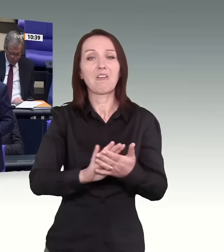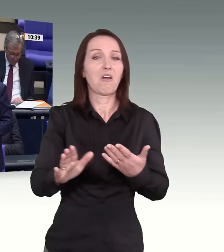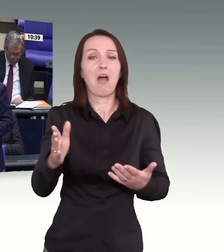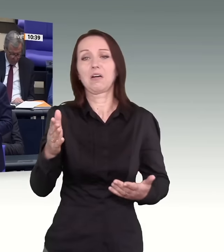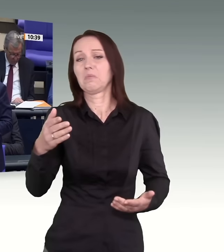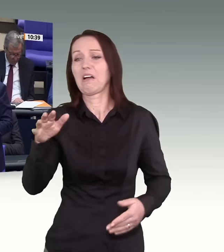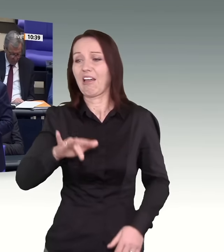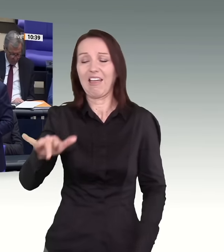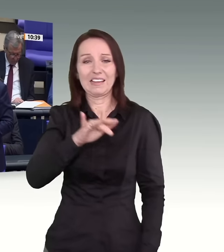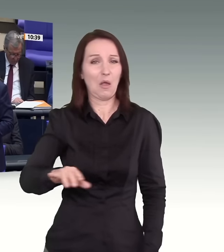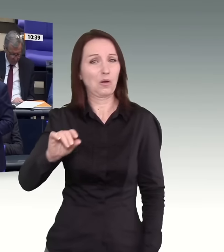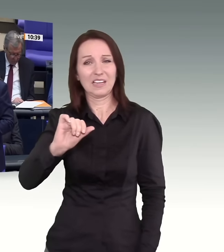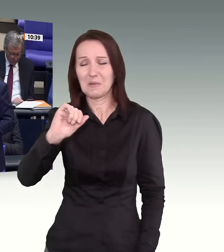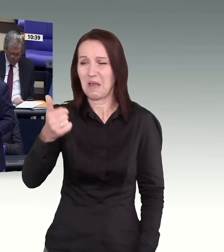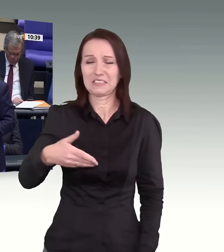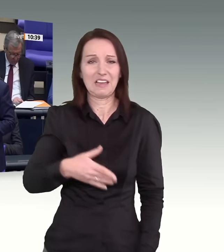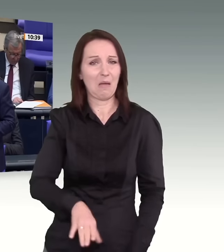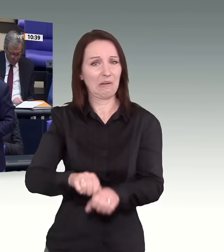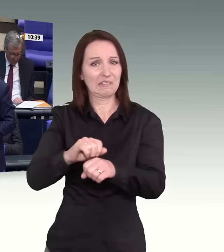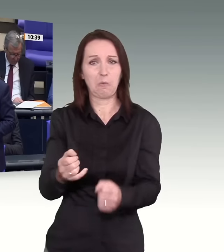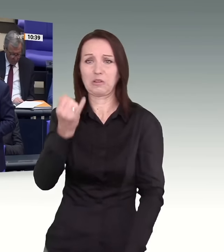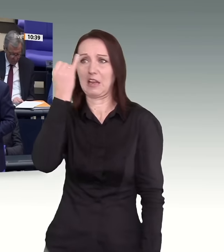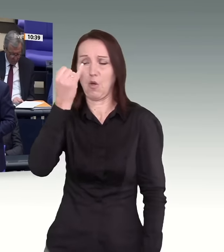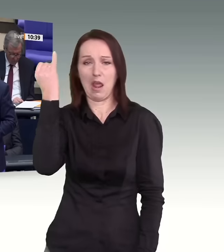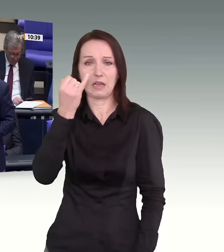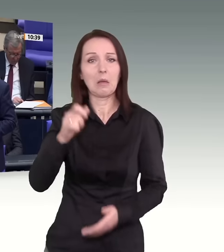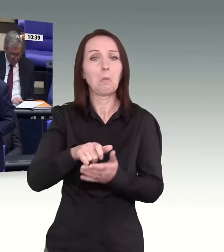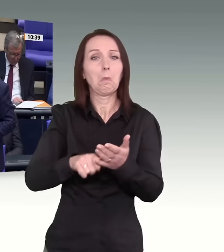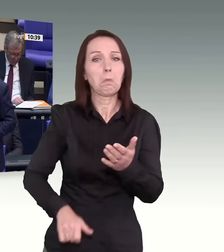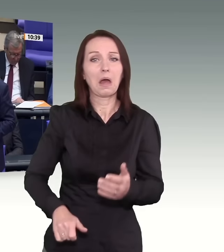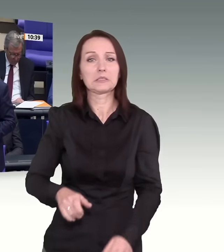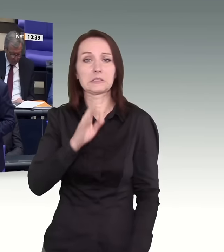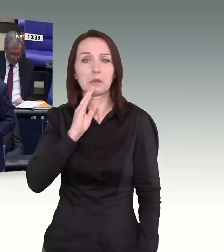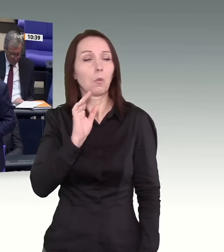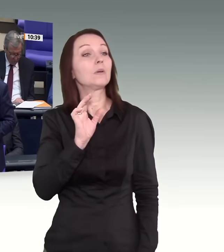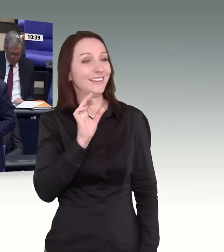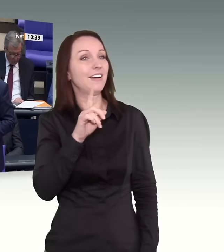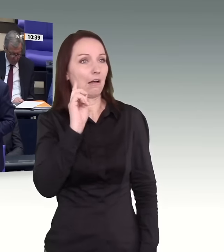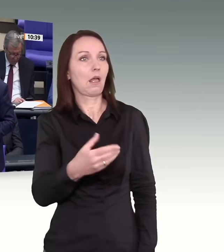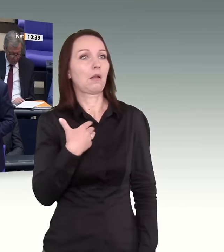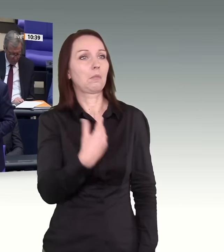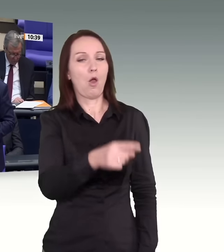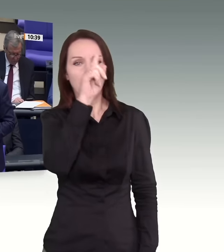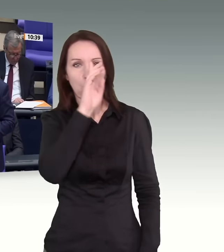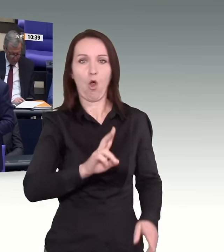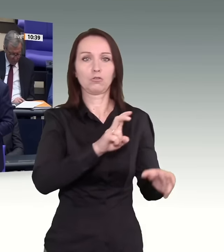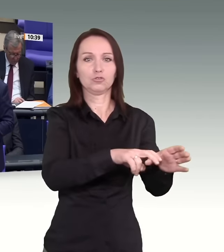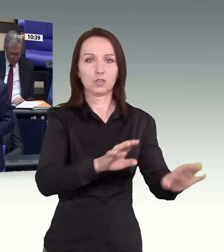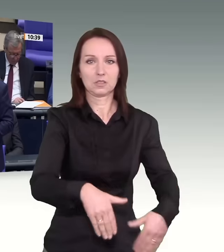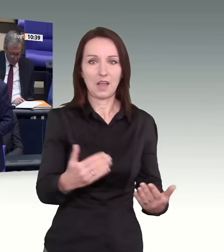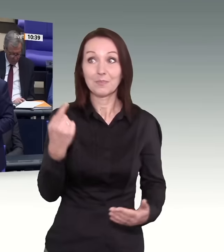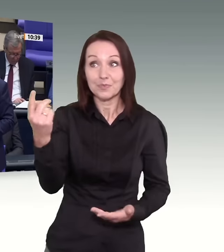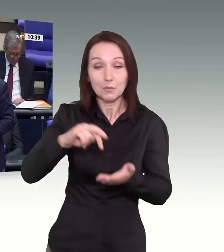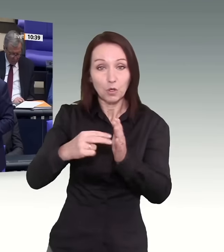ideologischsten Regionen der Welt zu haben, um Zugang nach Deutschland zu bekommen. Und genau diese Politik müssen wir rückgängig machen. Diese